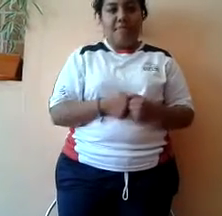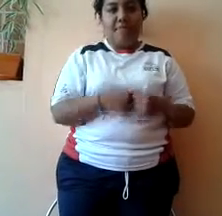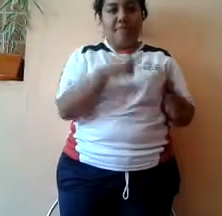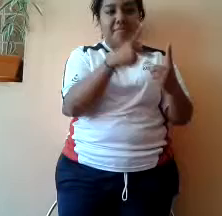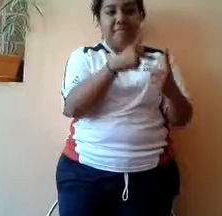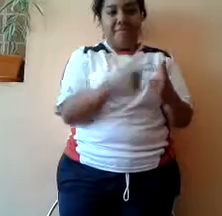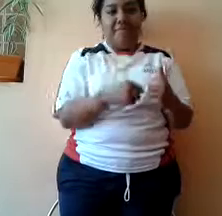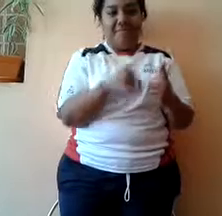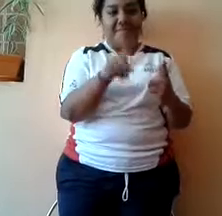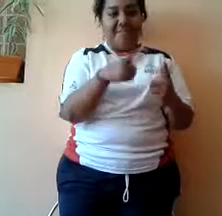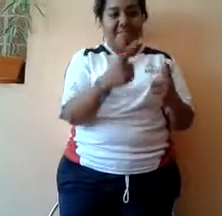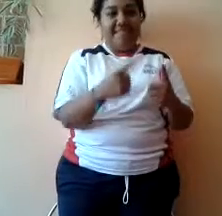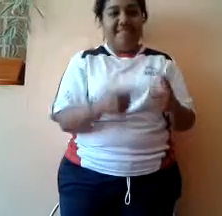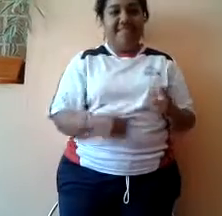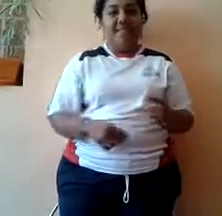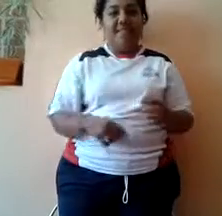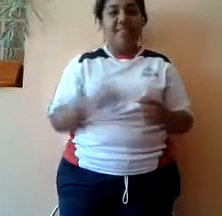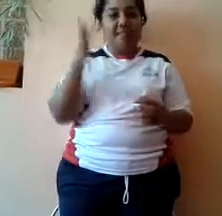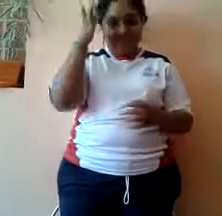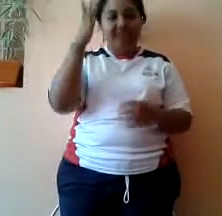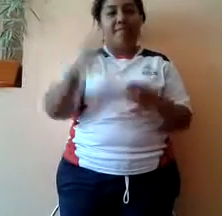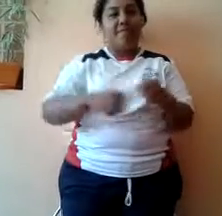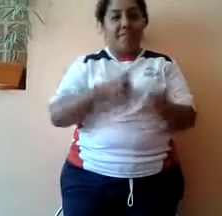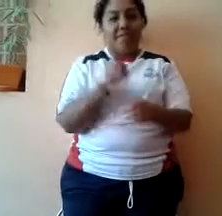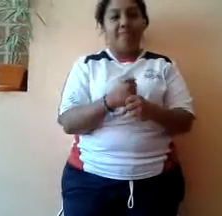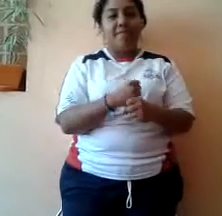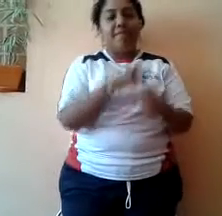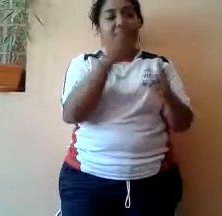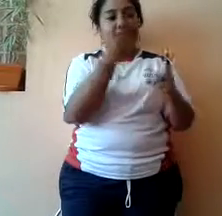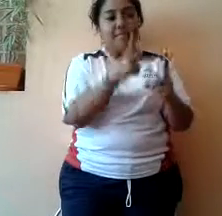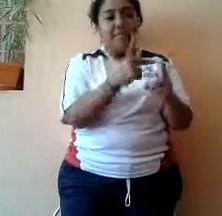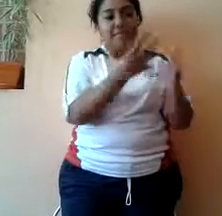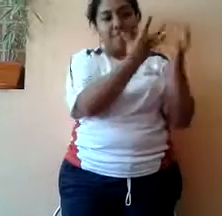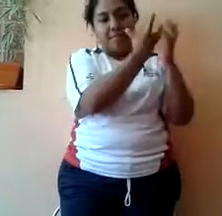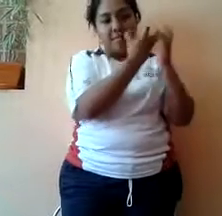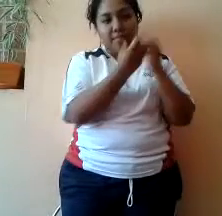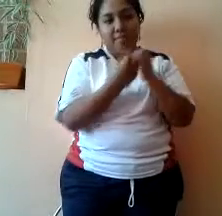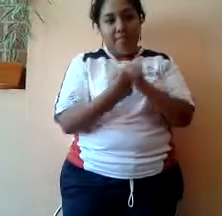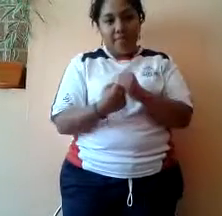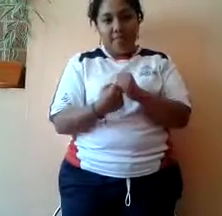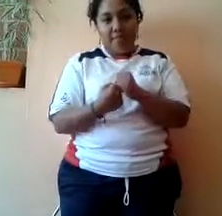que al llegar su cumpleaños lo único que les pida a sus padres